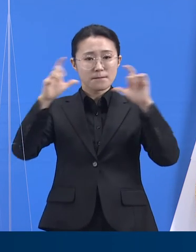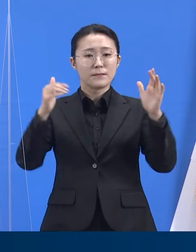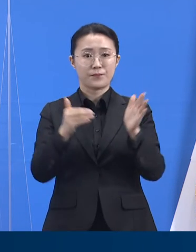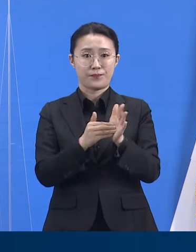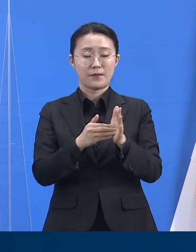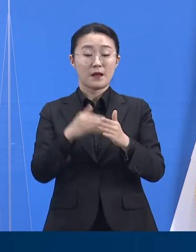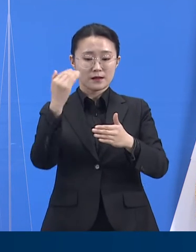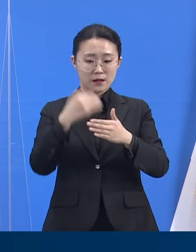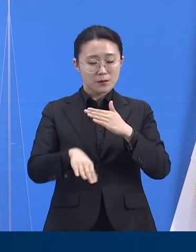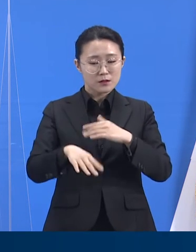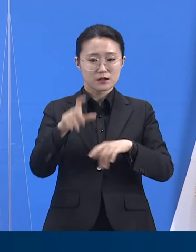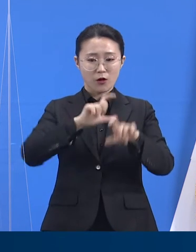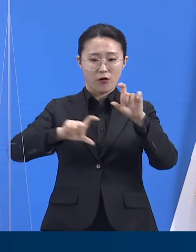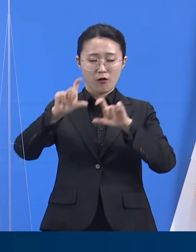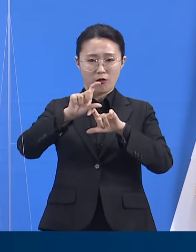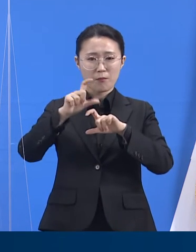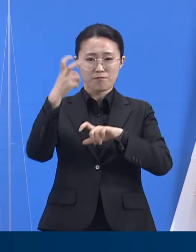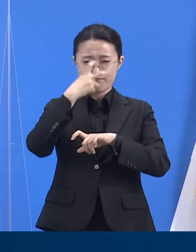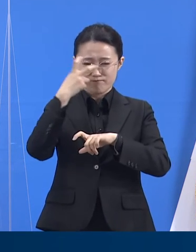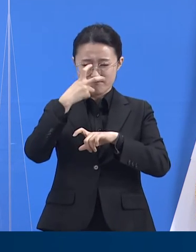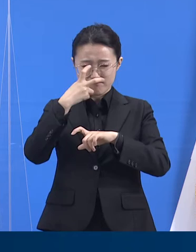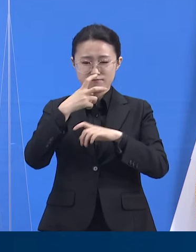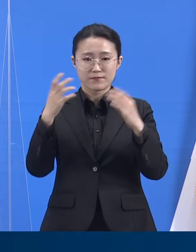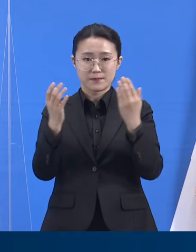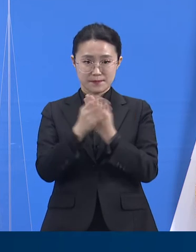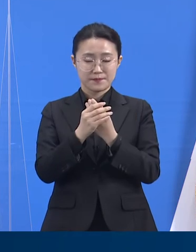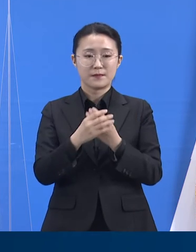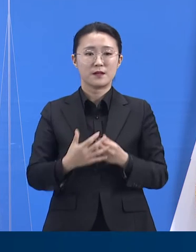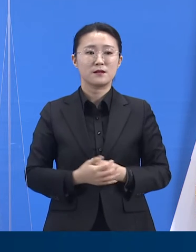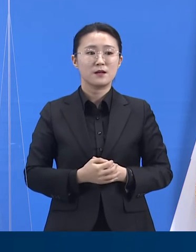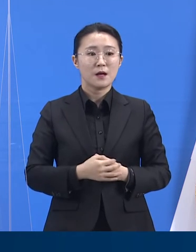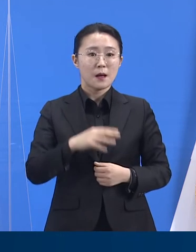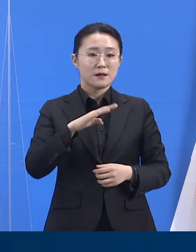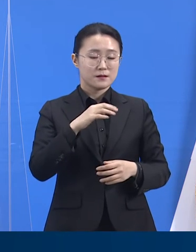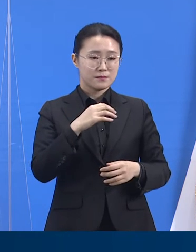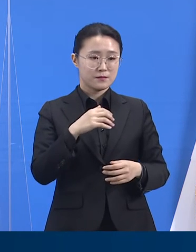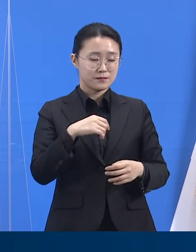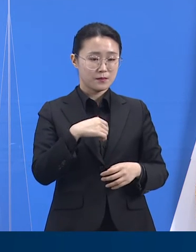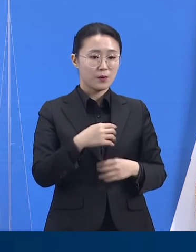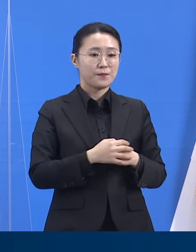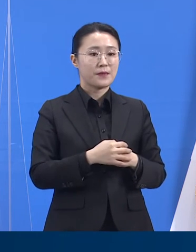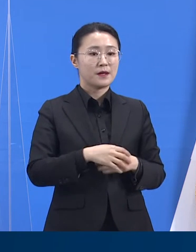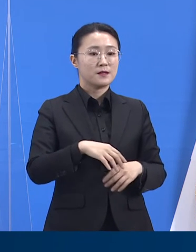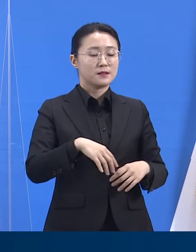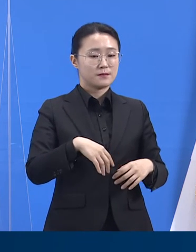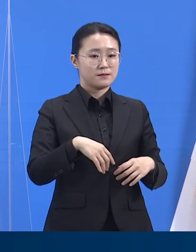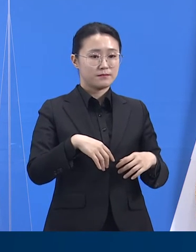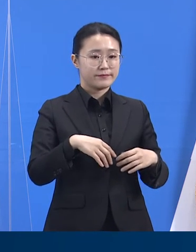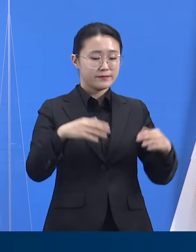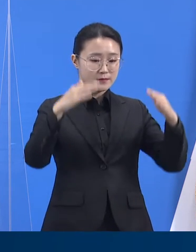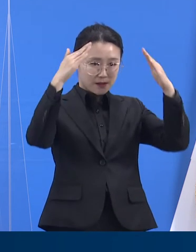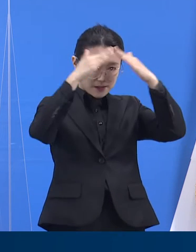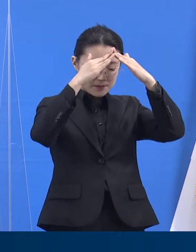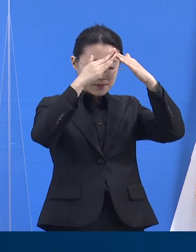접촉자 분류를 통해 46명은 자가격리, 26명은 능동감시 조치했습니다.